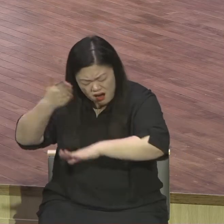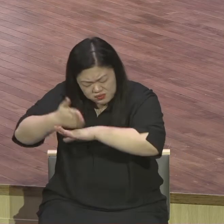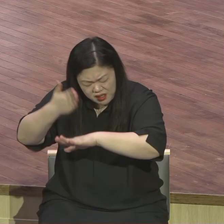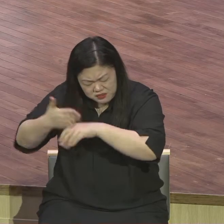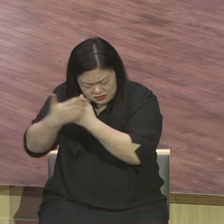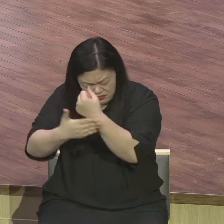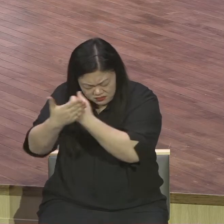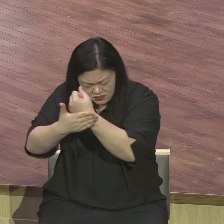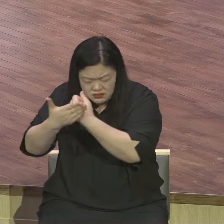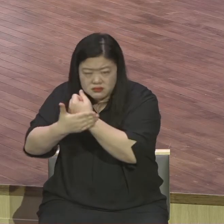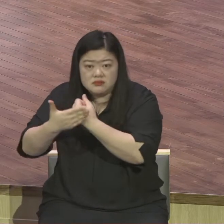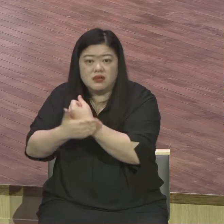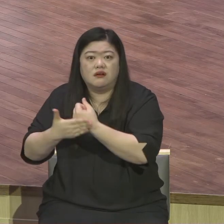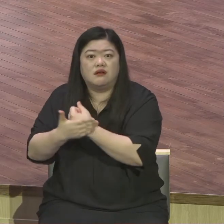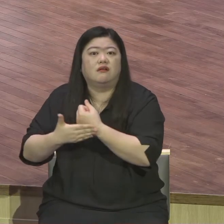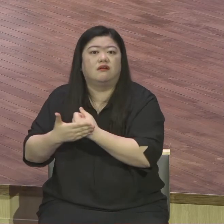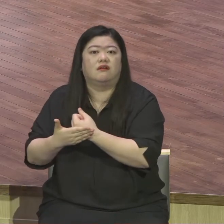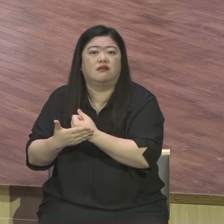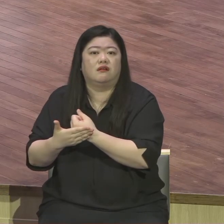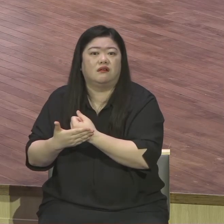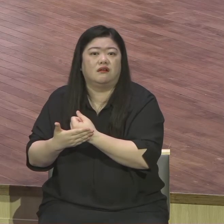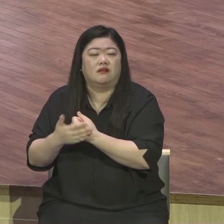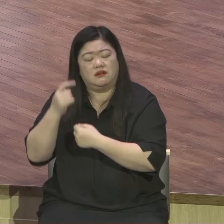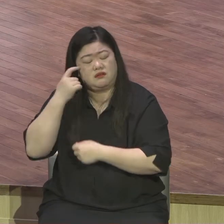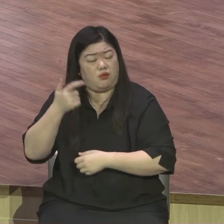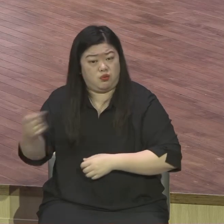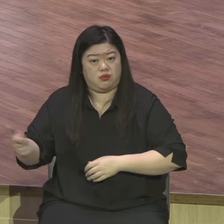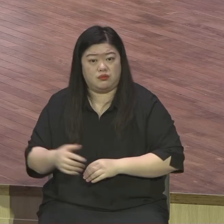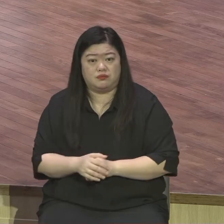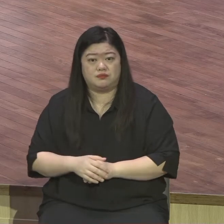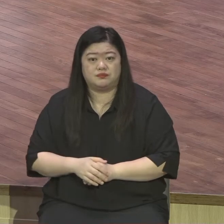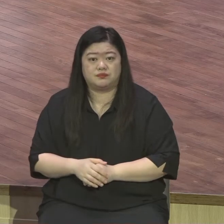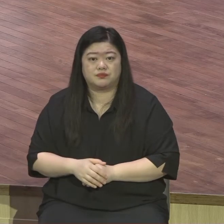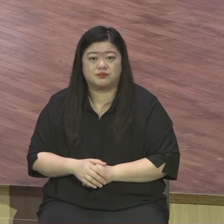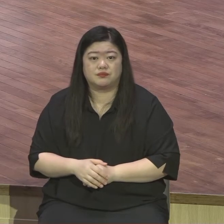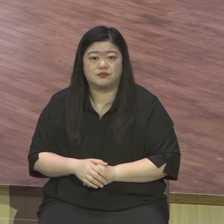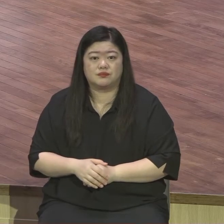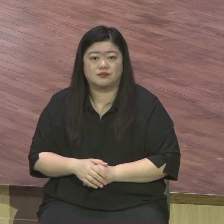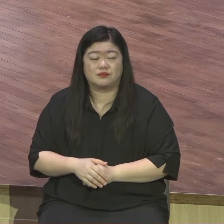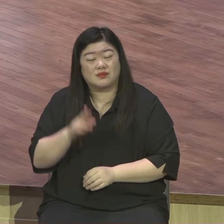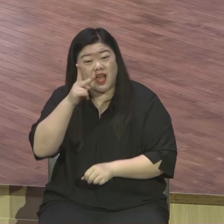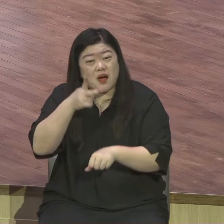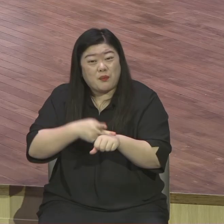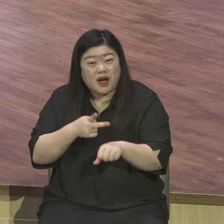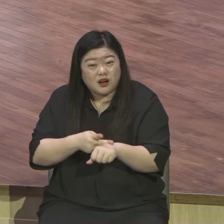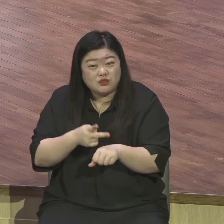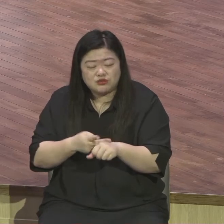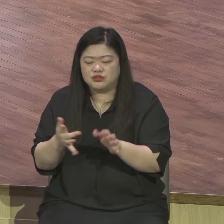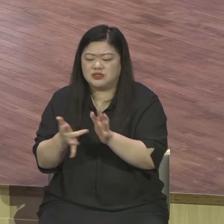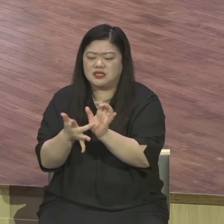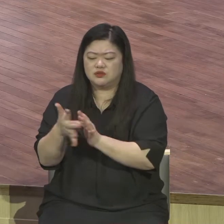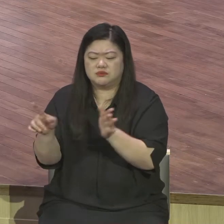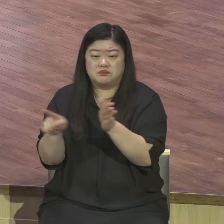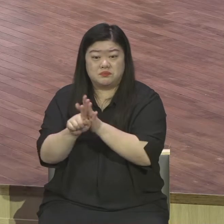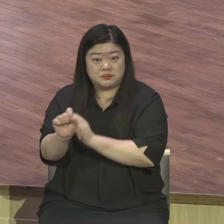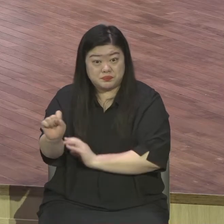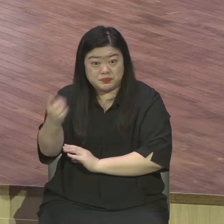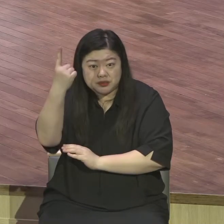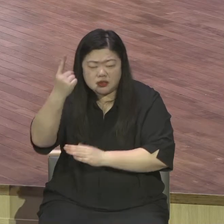얼마나 받았는지 성경에 나와 있기도 하지만 그보다 더 우리 상상을 초월하는 그런